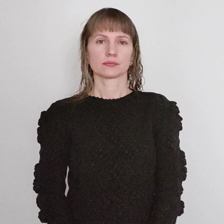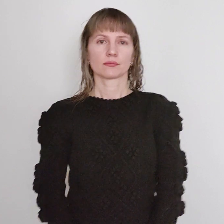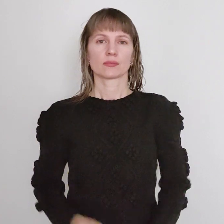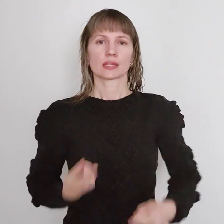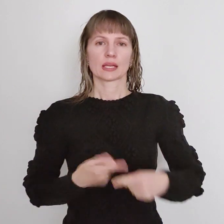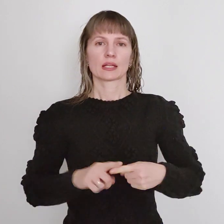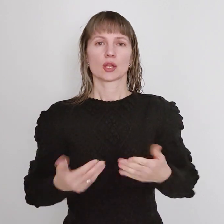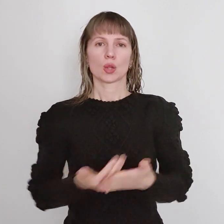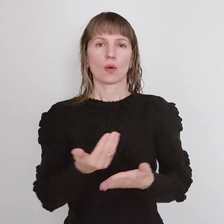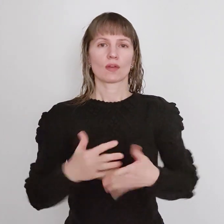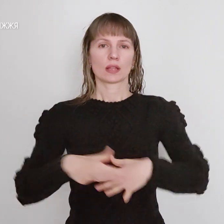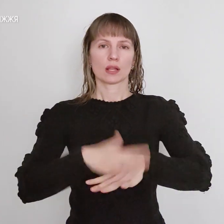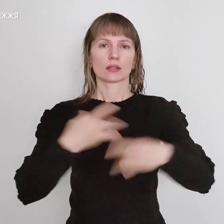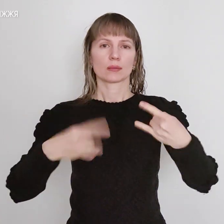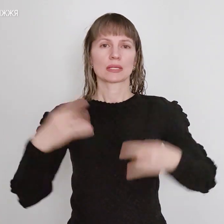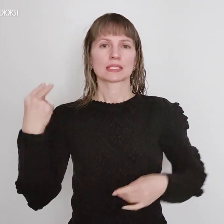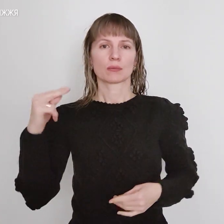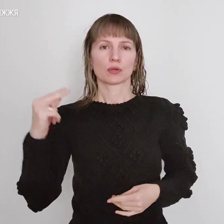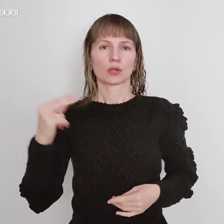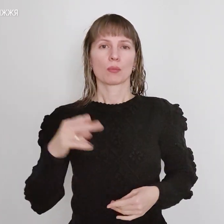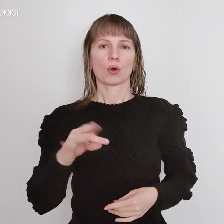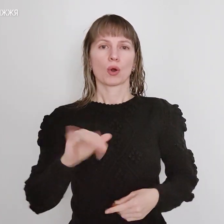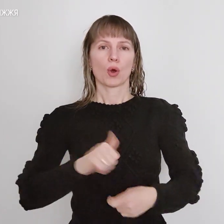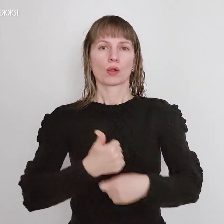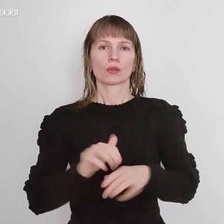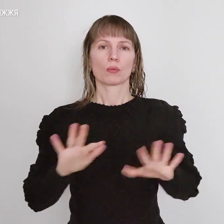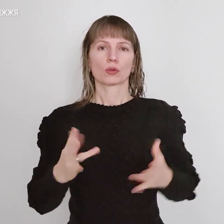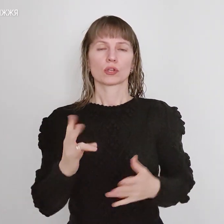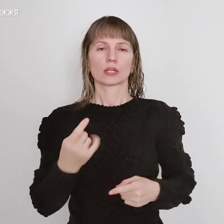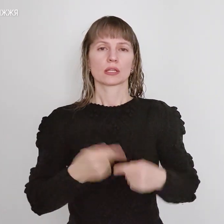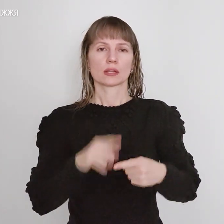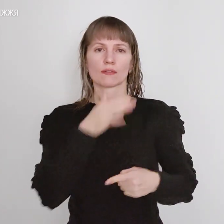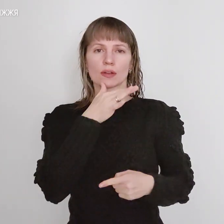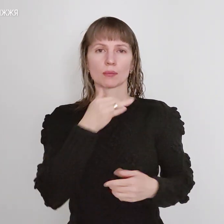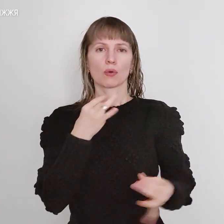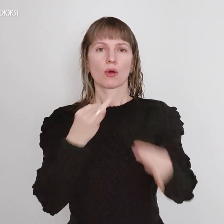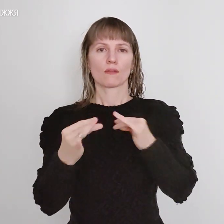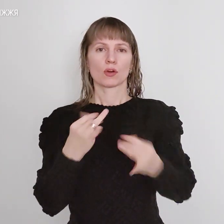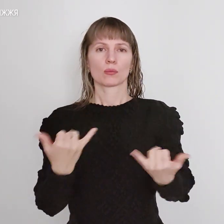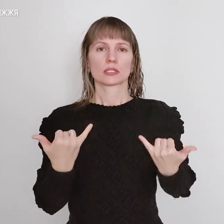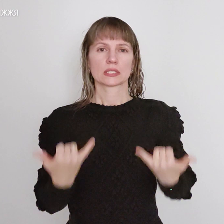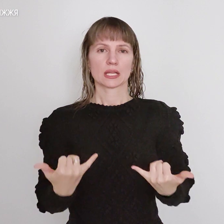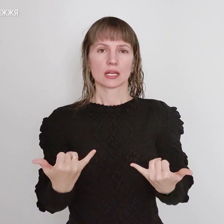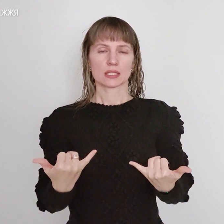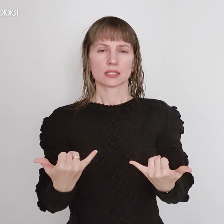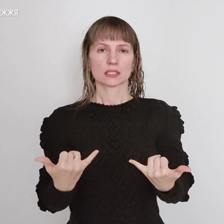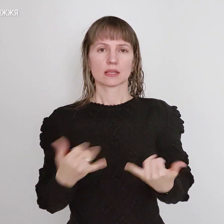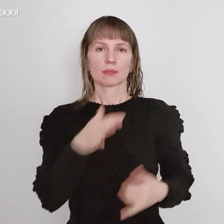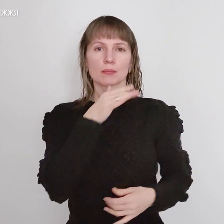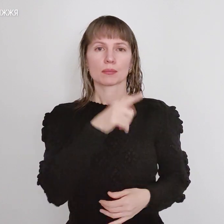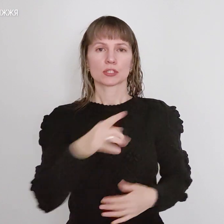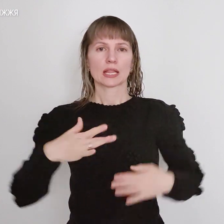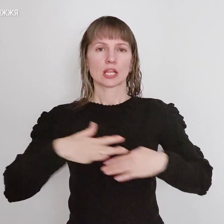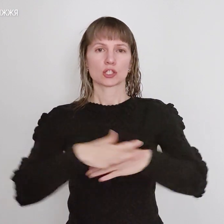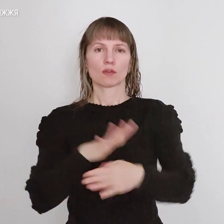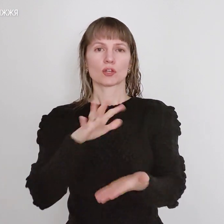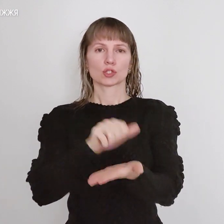Новини на Суспільному Заборіжжя. Про головні події на цьому годину поговоримо просто зараз. Під час нічного штурму на